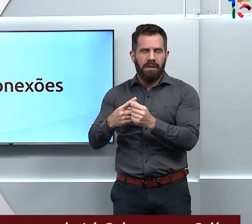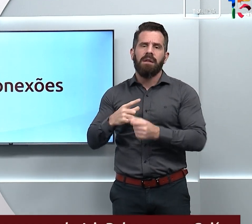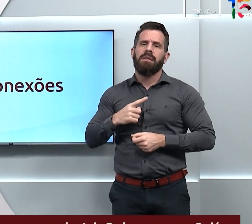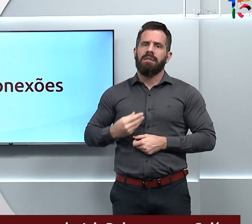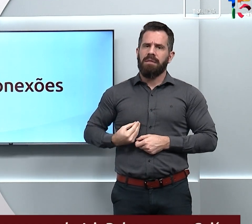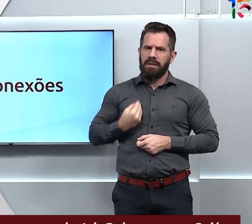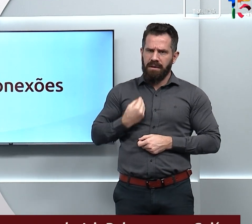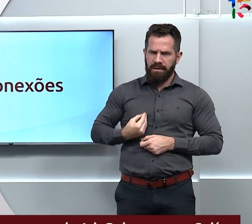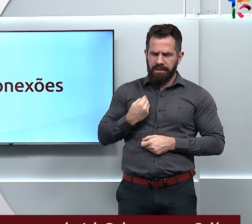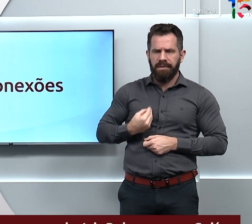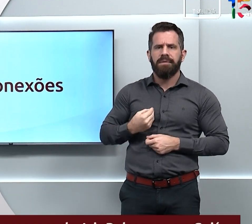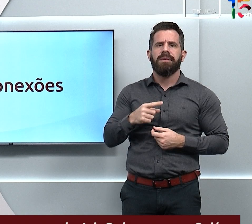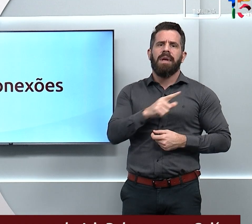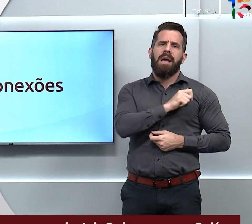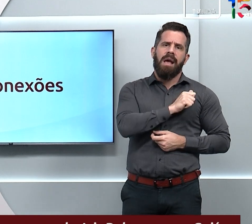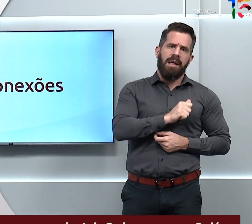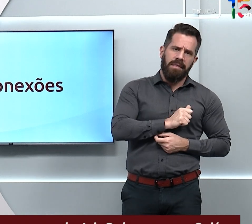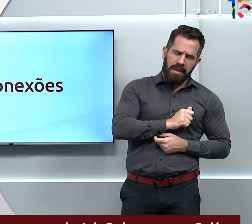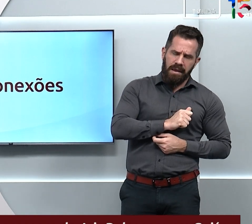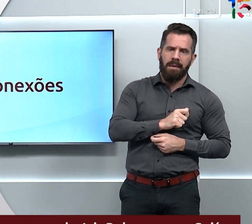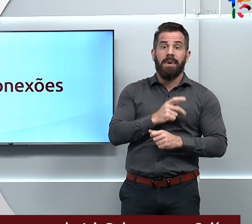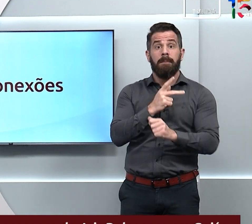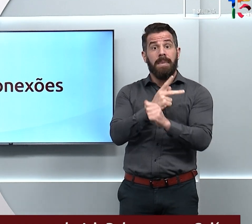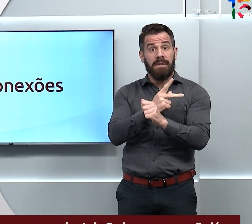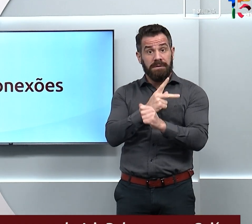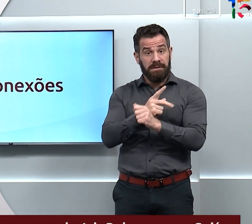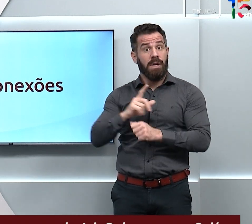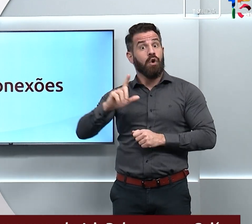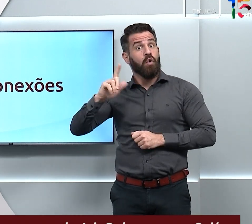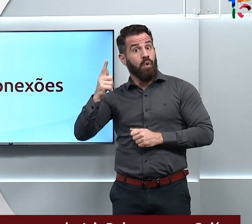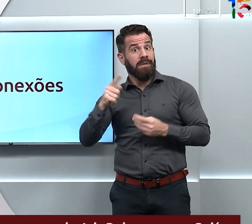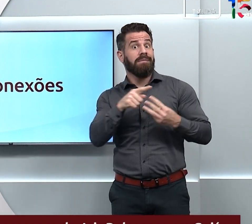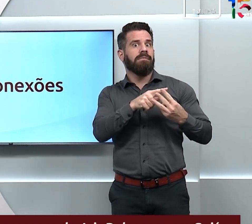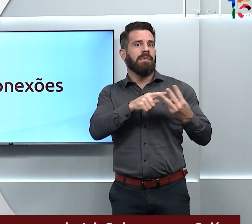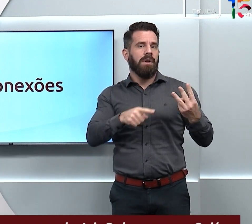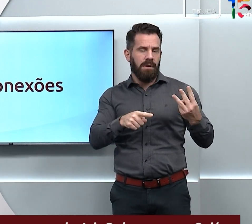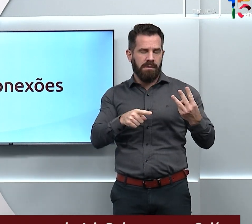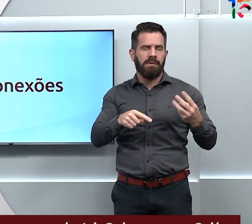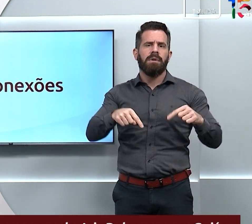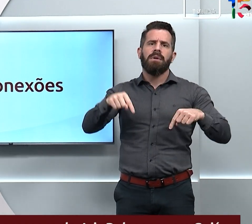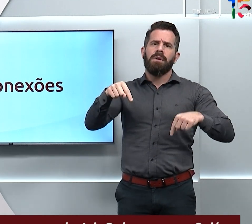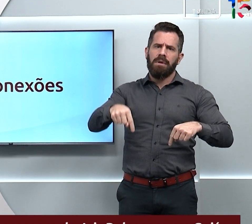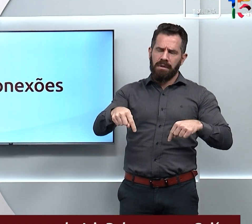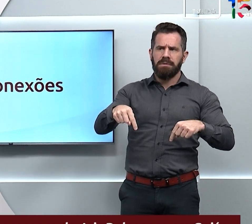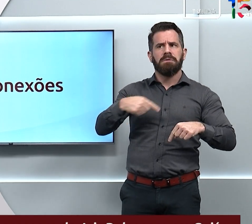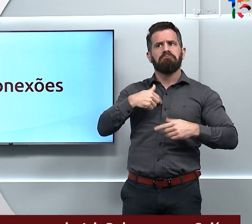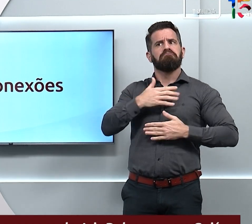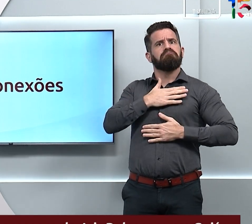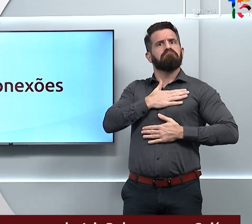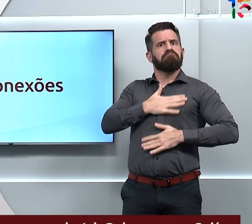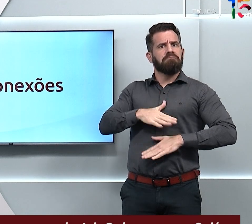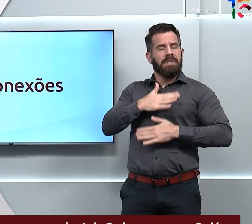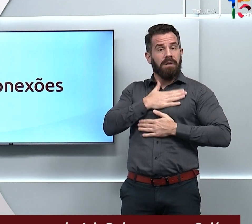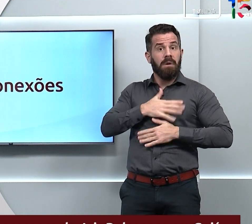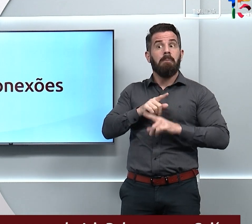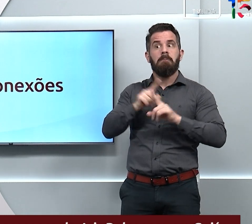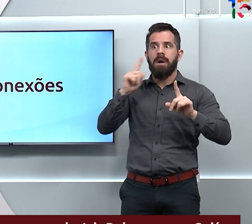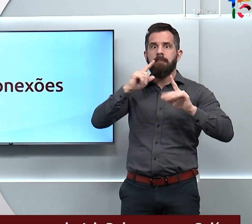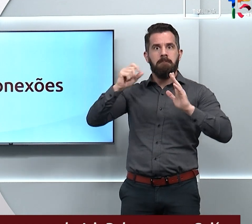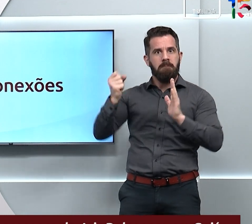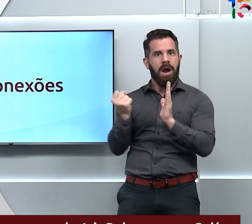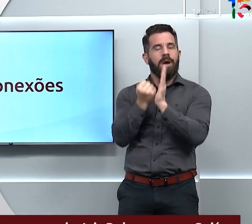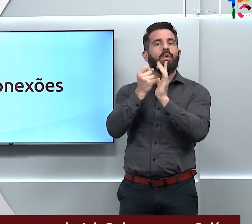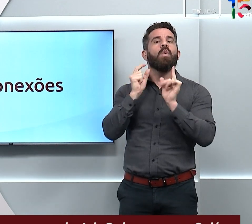segundo turno, Nápoles, Aparecida de Goiânia e também Goiânia. E esse segundo turno foi bem tranquilo, mas marcado